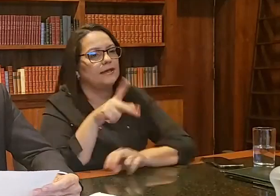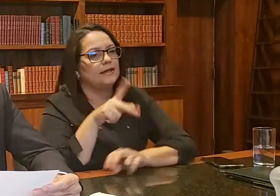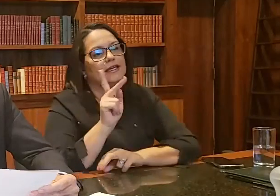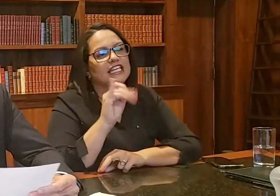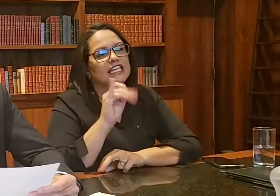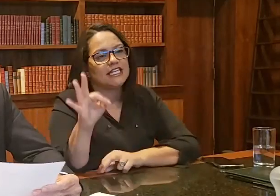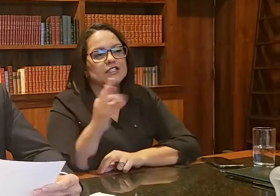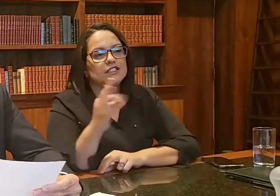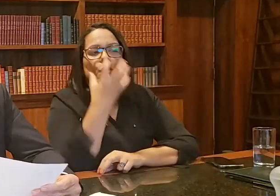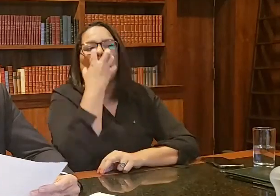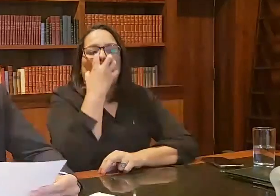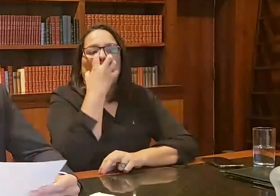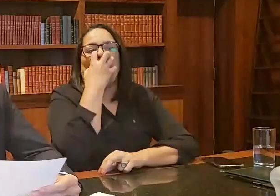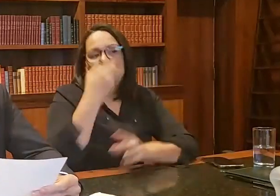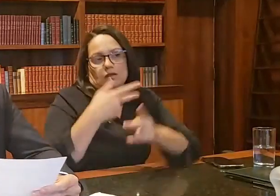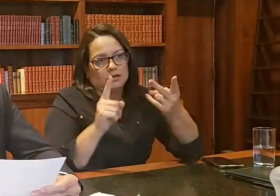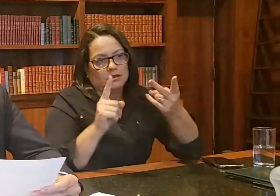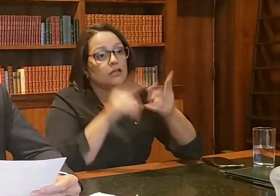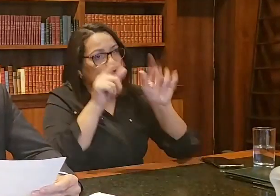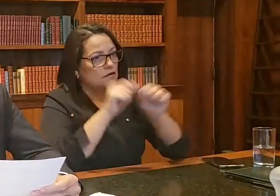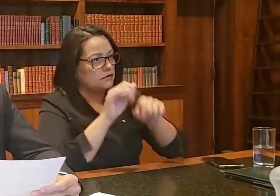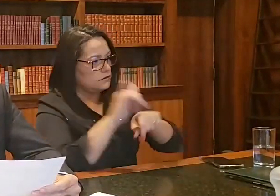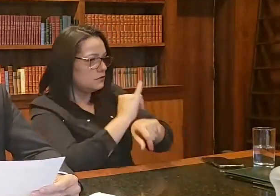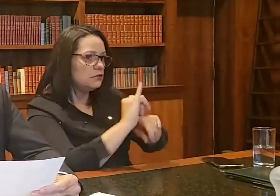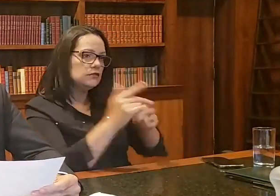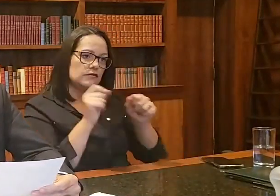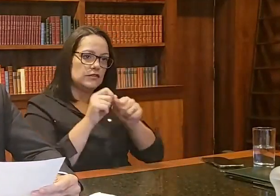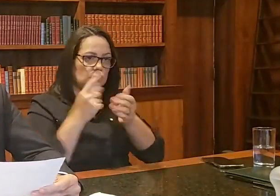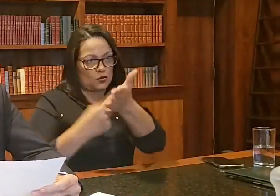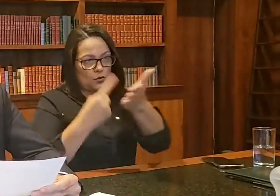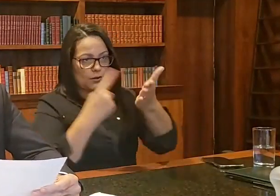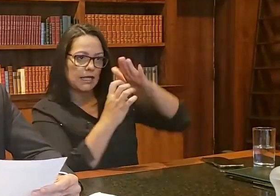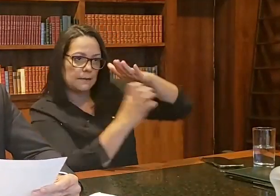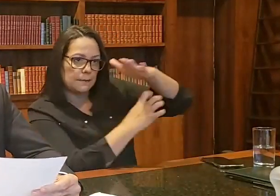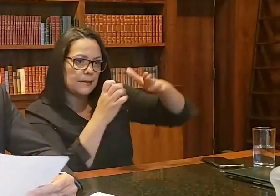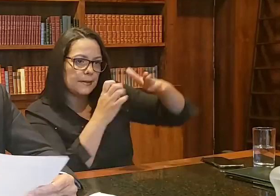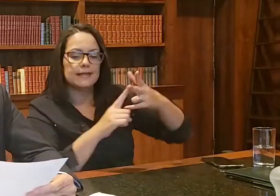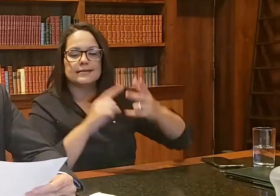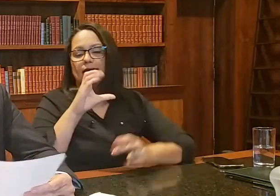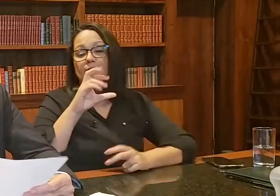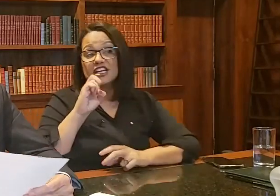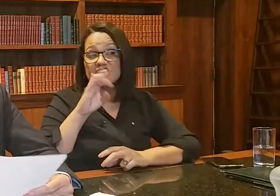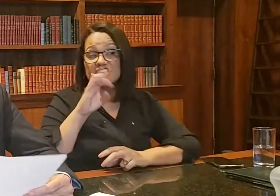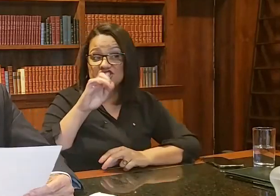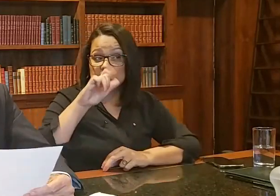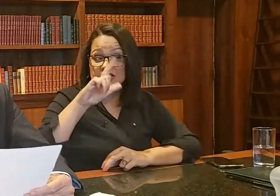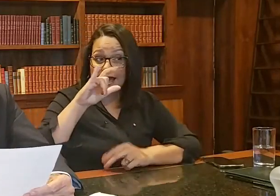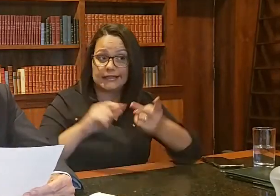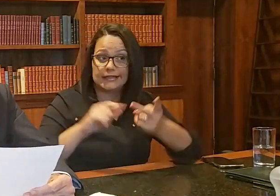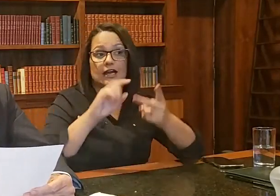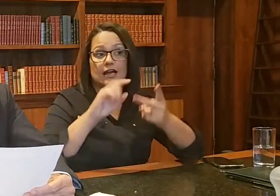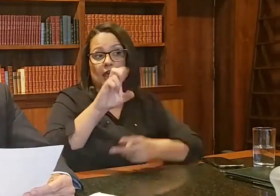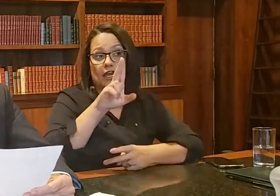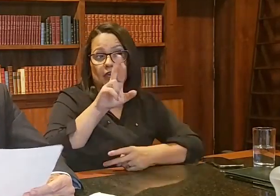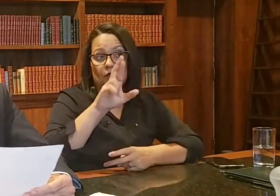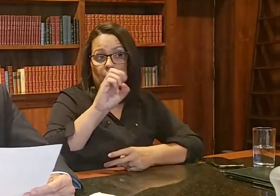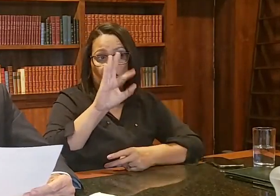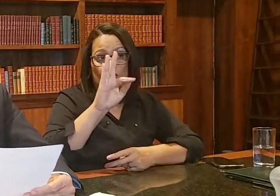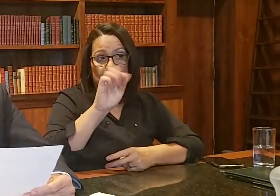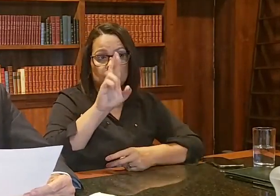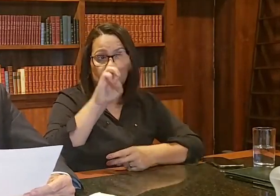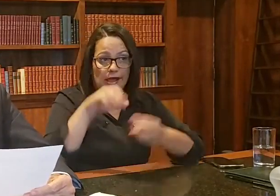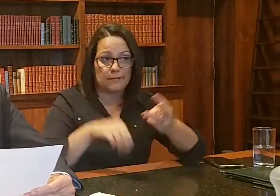providências, fizemos contato com várias empresas, entre a Cristal, a Unofarma, a União Química, para buscar aí